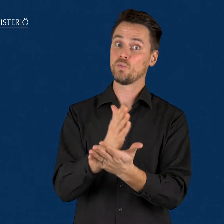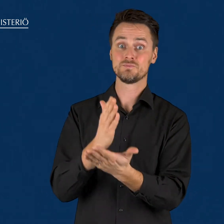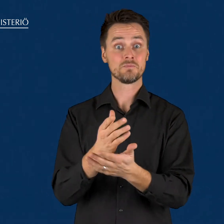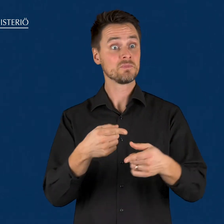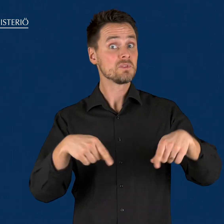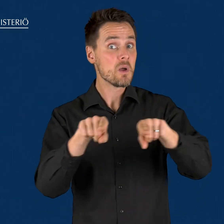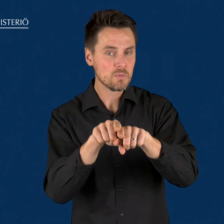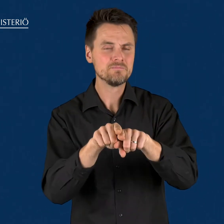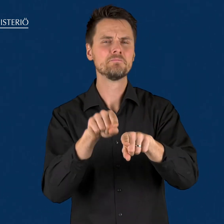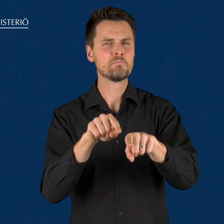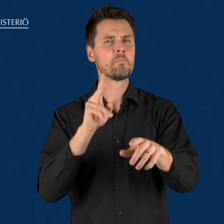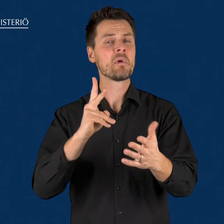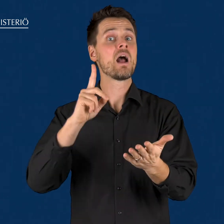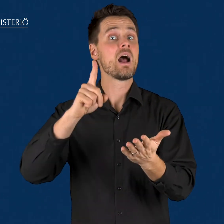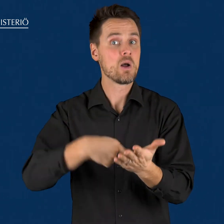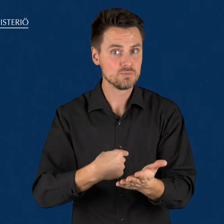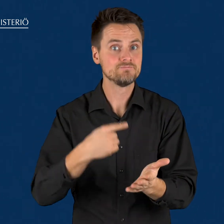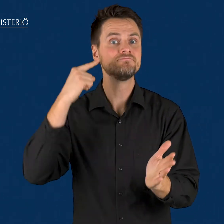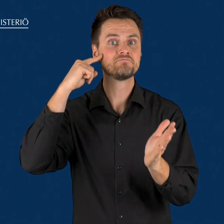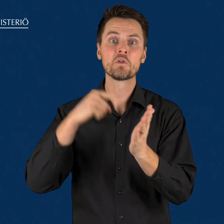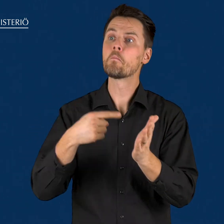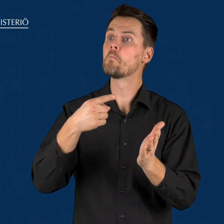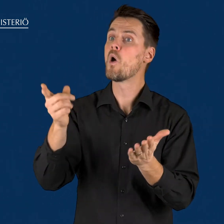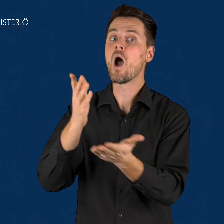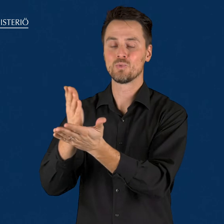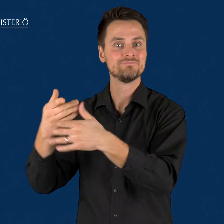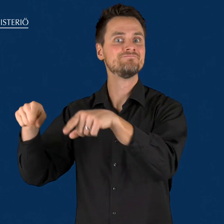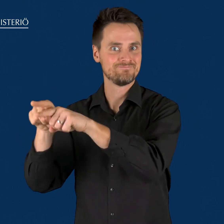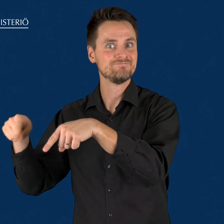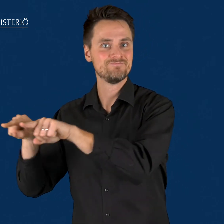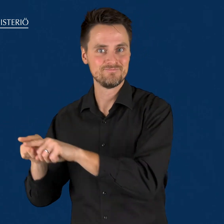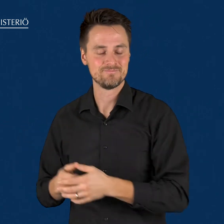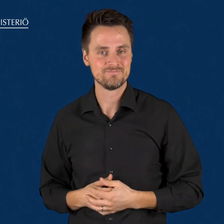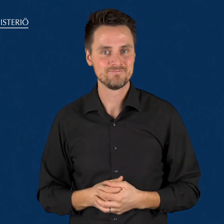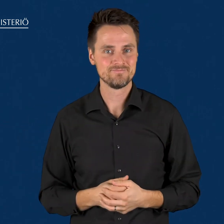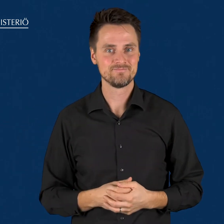Kielellisten oikeuksien toteutuminen on edellytys muiden oikeuksien toteutumiselle.